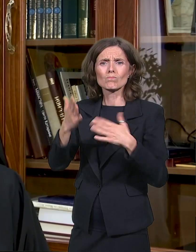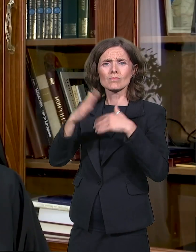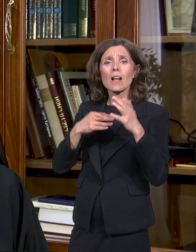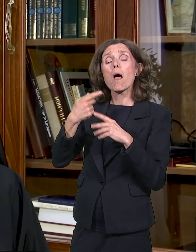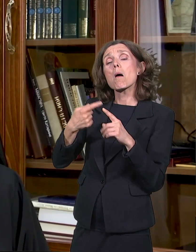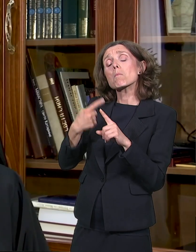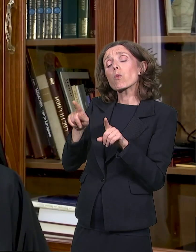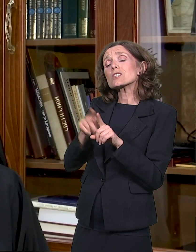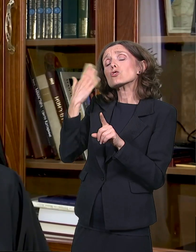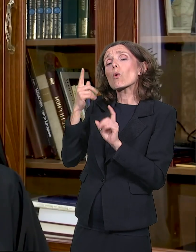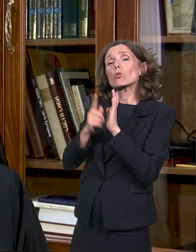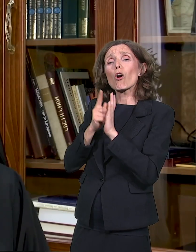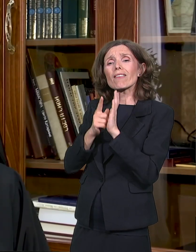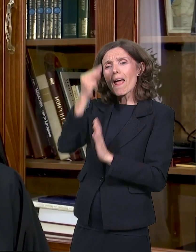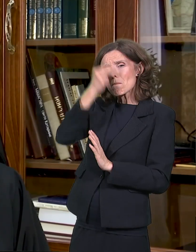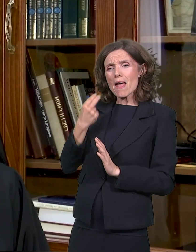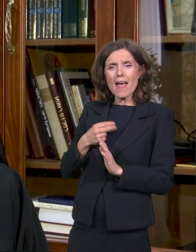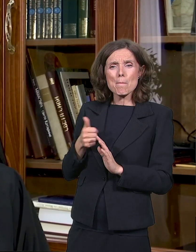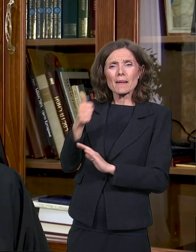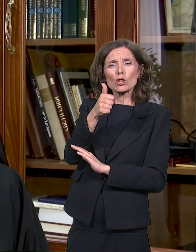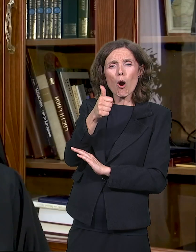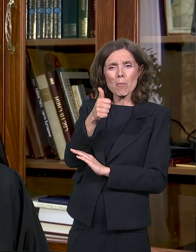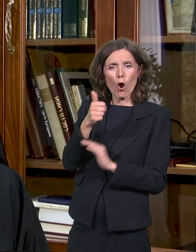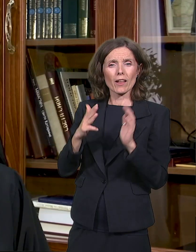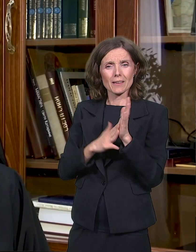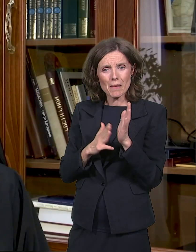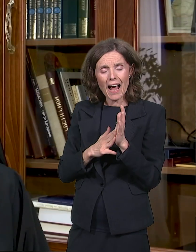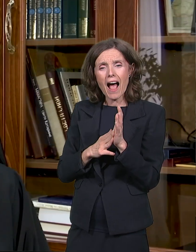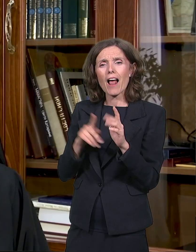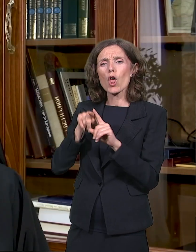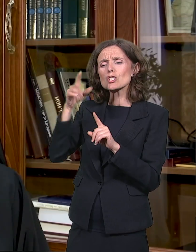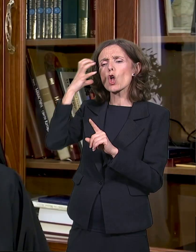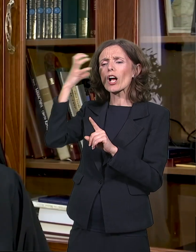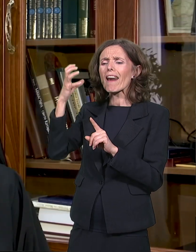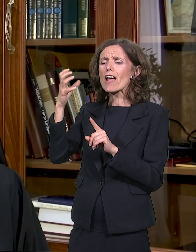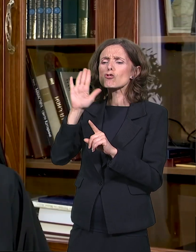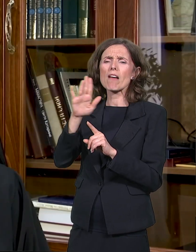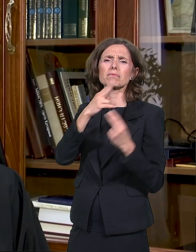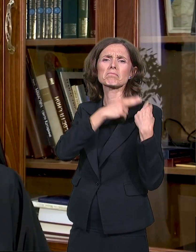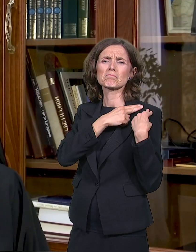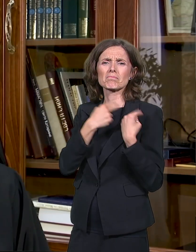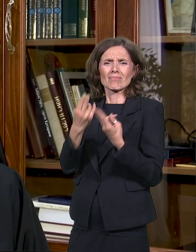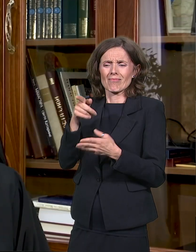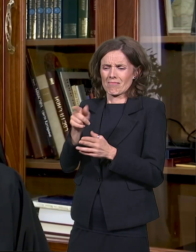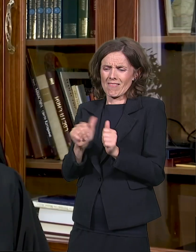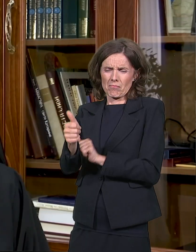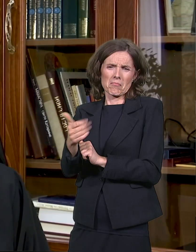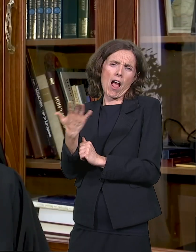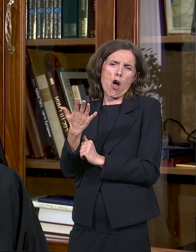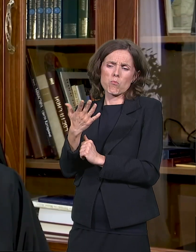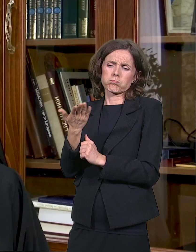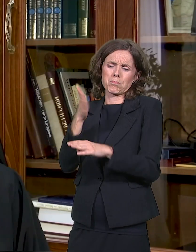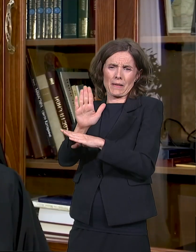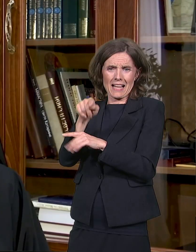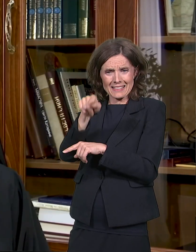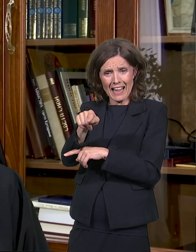metropolita Mihajla, knježevog namestnika Jovana Ristića i ruskog